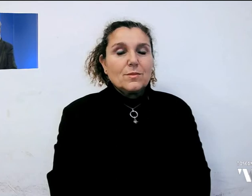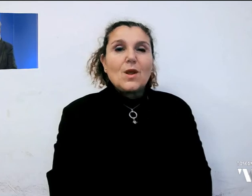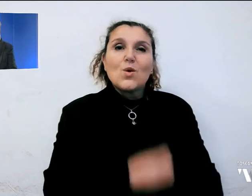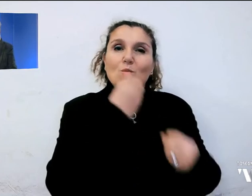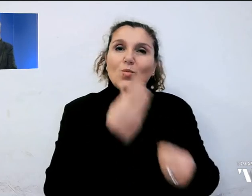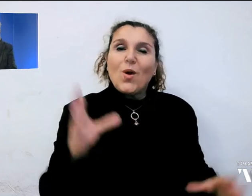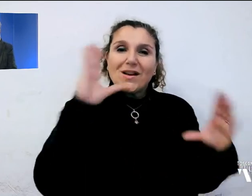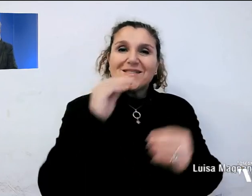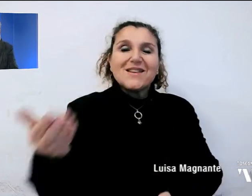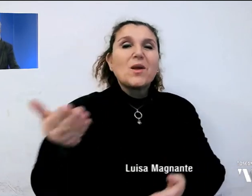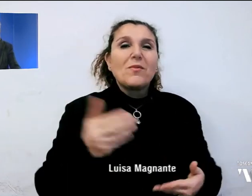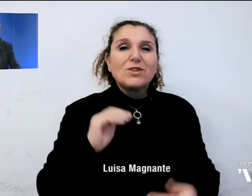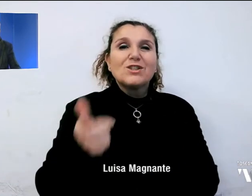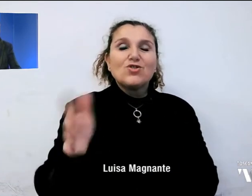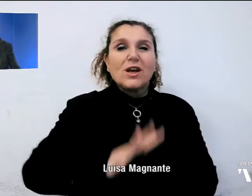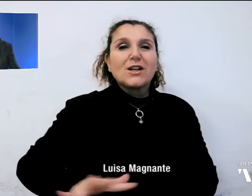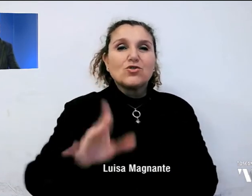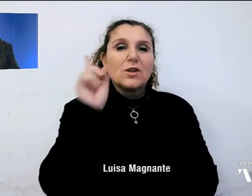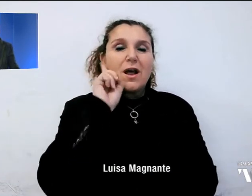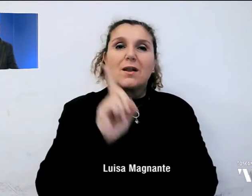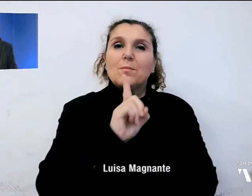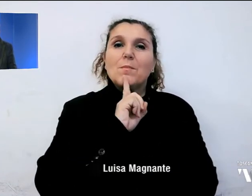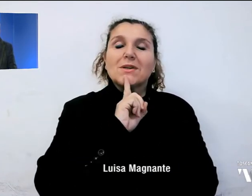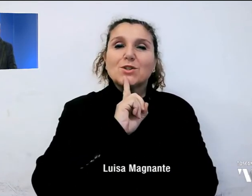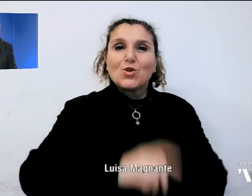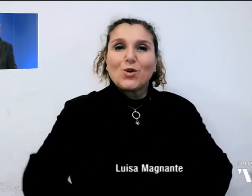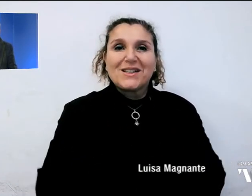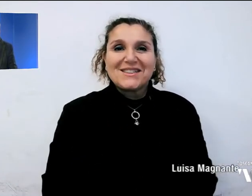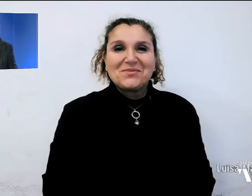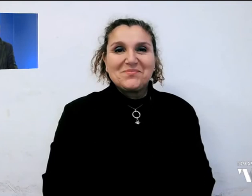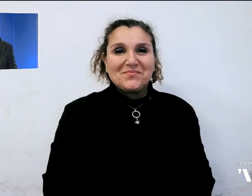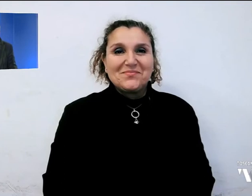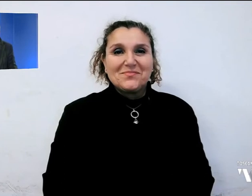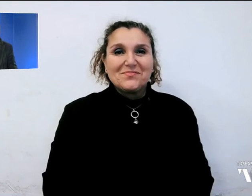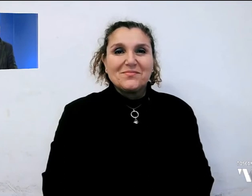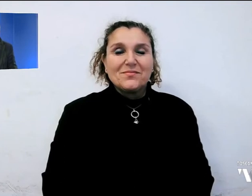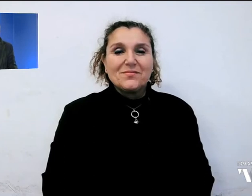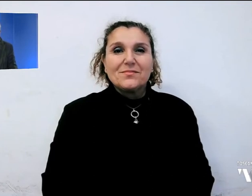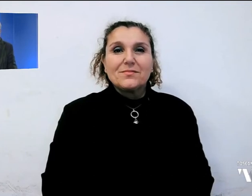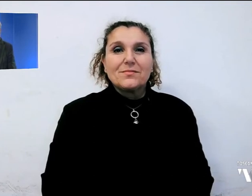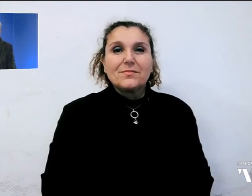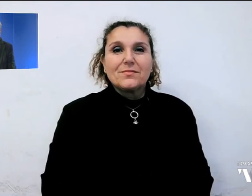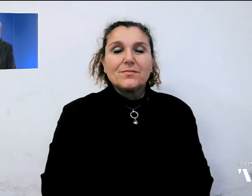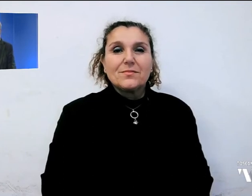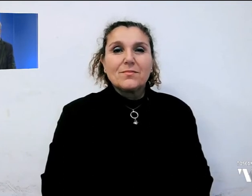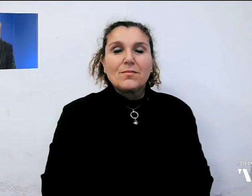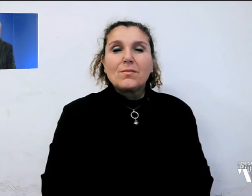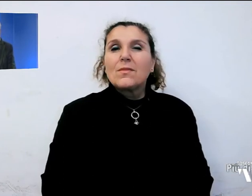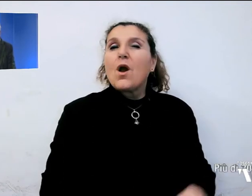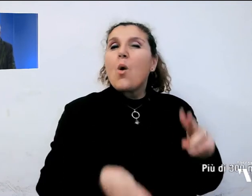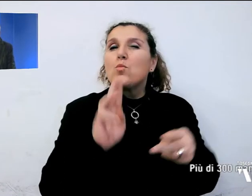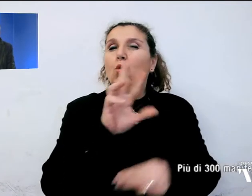Buonasera e benvenuti al nostro consueto appuntamento con il telegiornale Per i Sordi. Più di 300